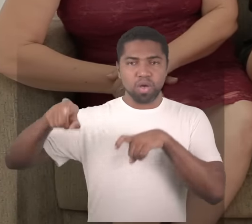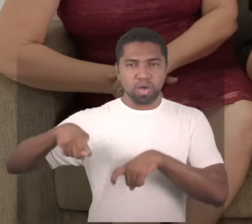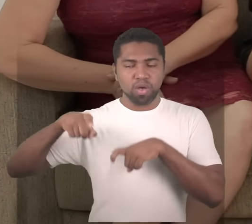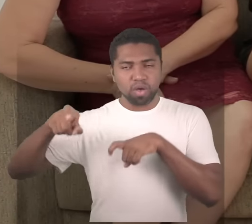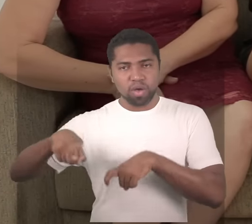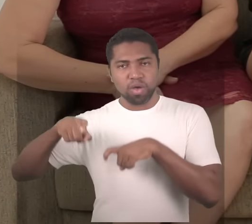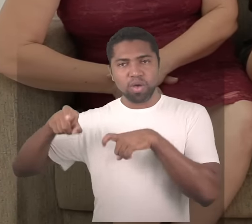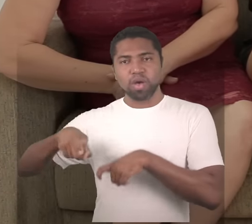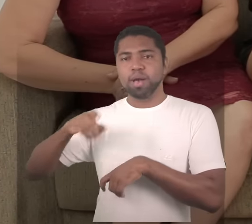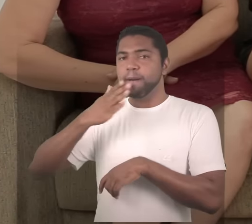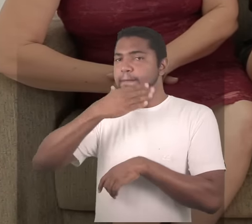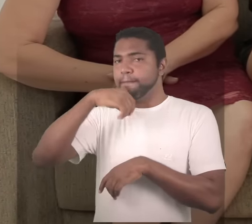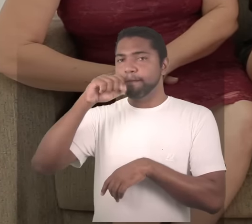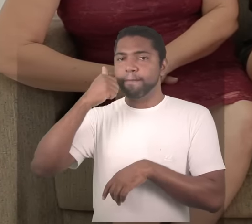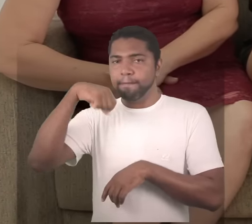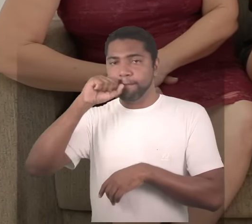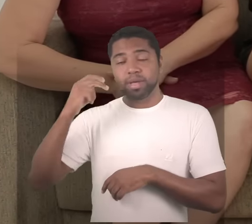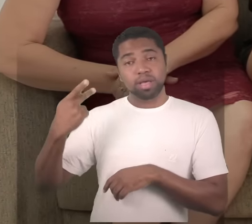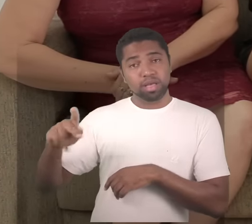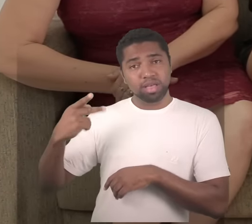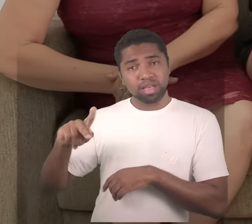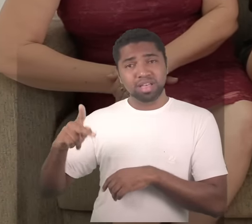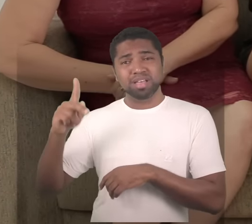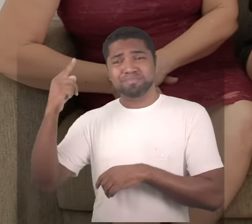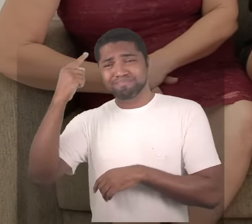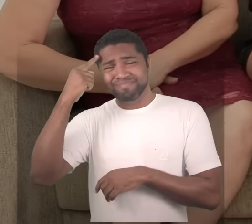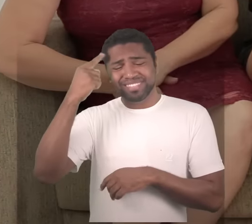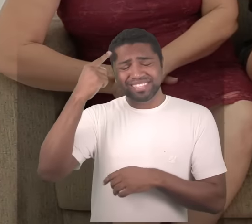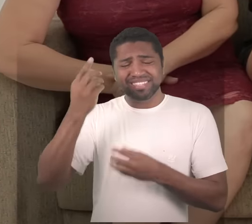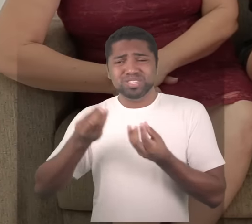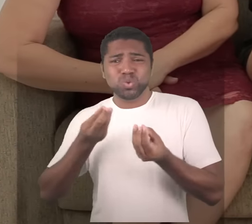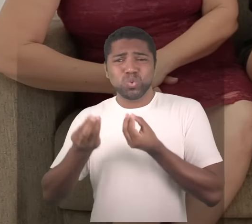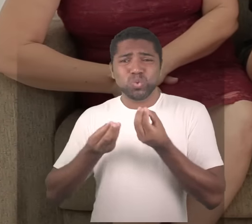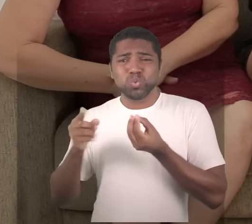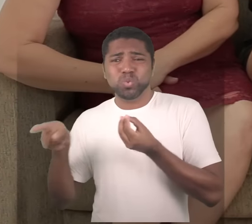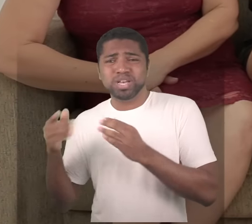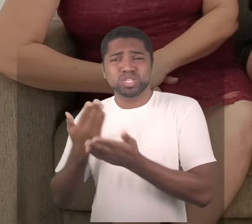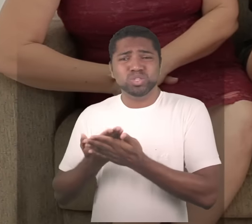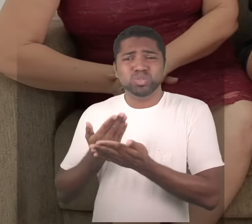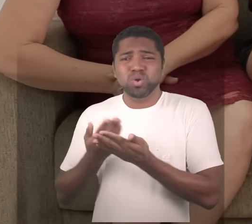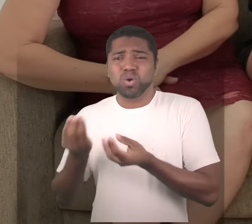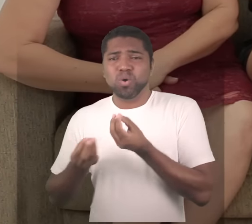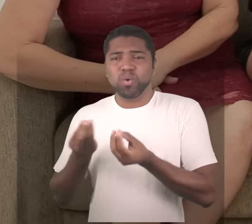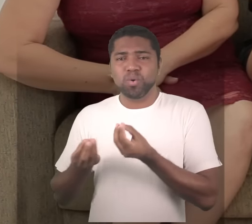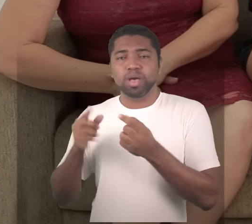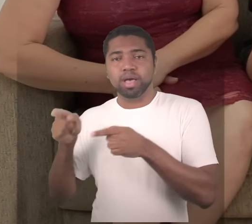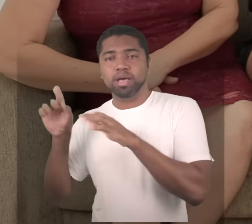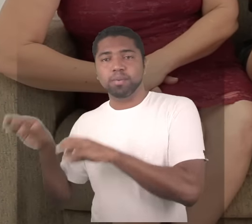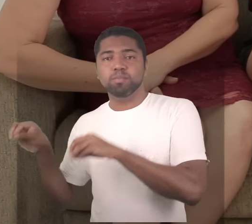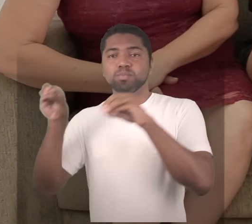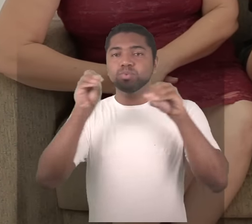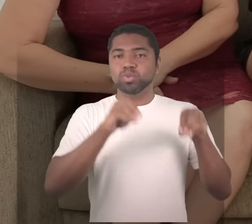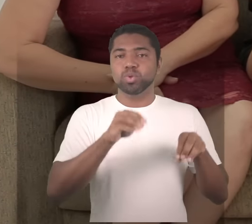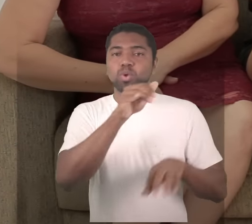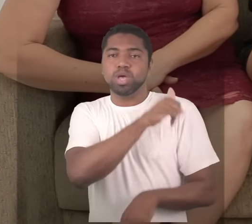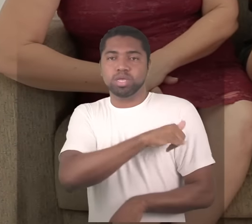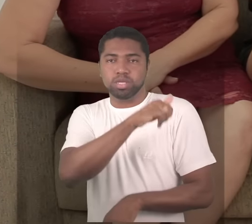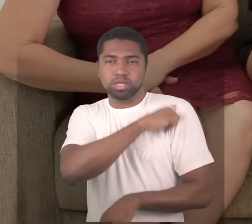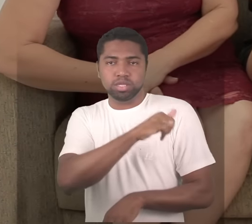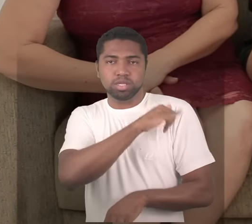tiveram a preocupação de como ele faria para estudar aí o pai foi transferido para o Rio de Janeiro, um colégio interno e